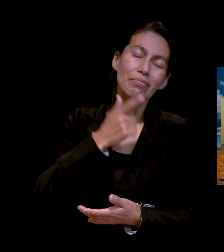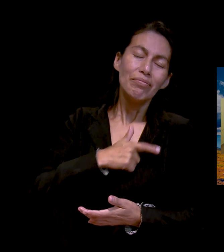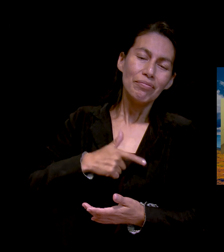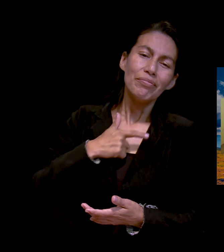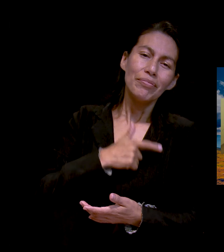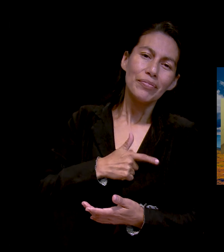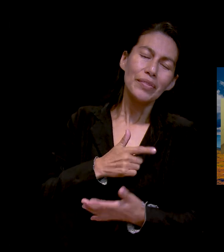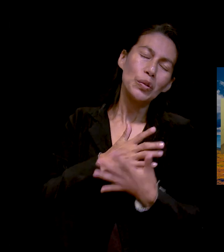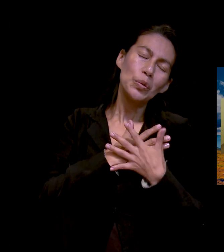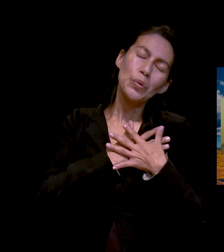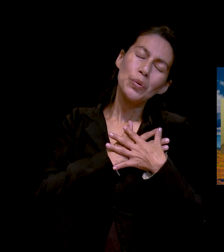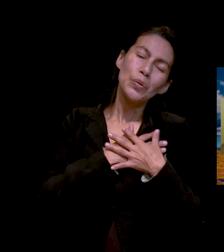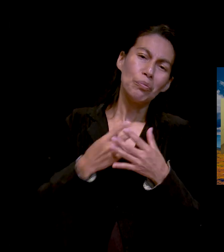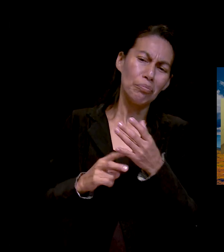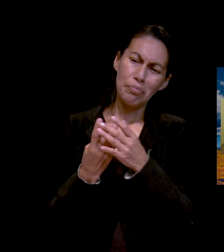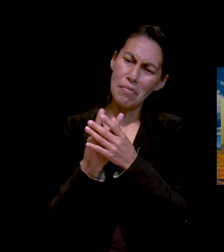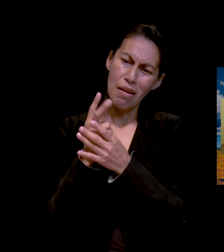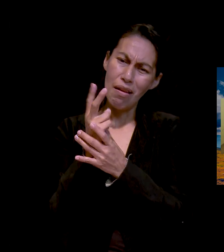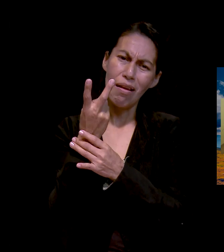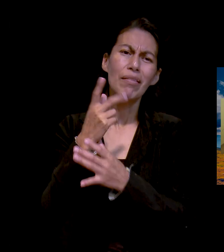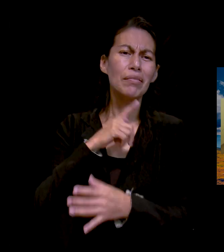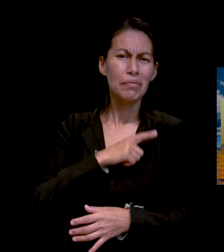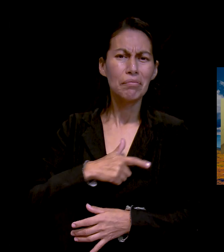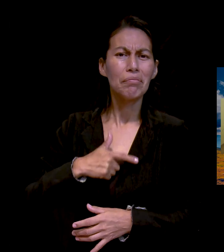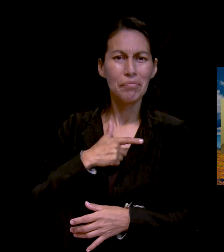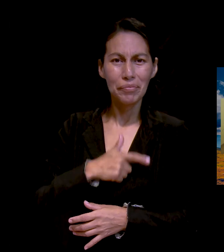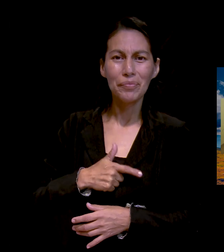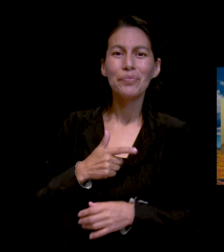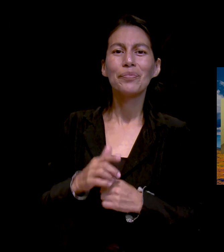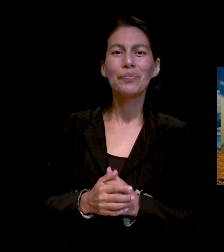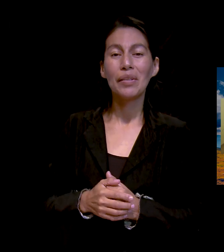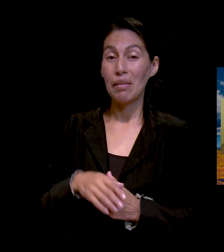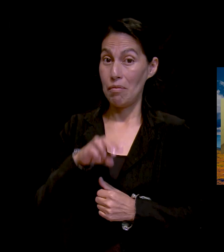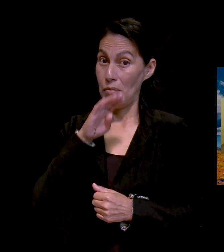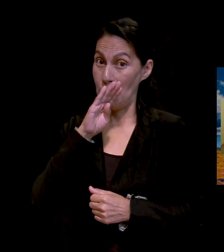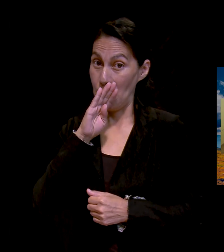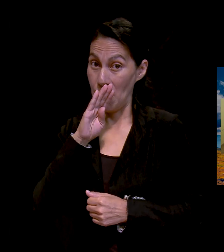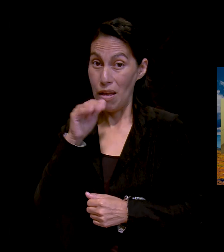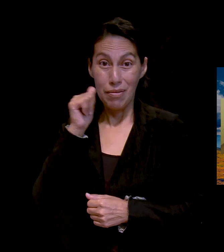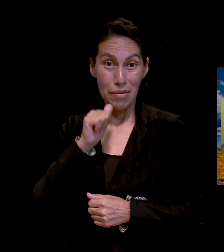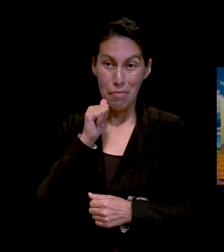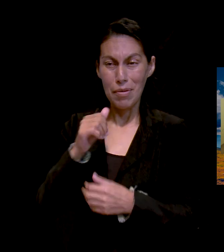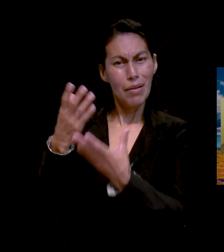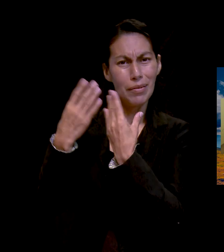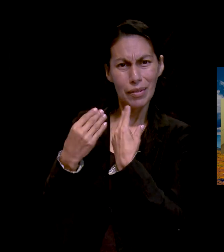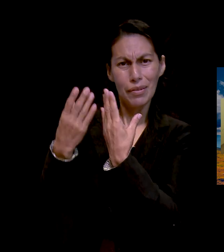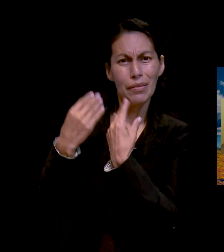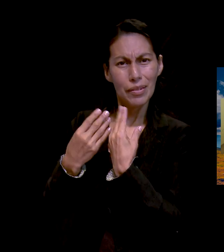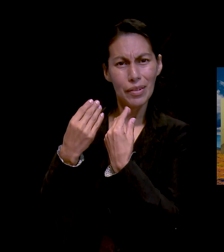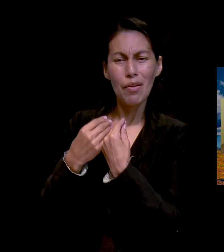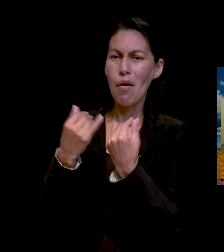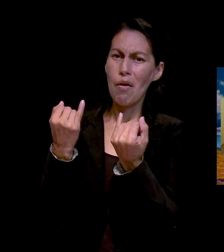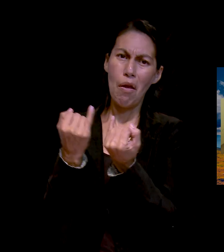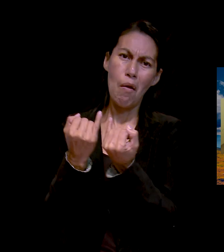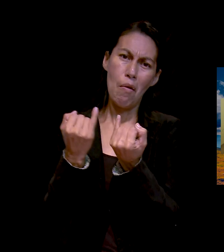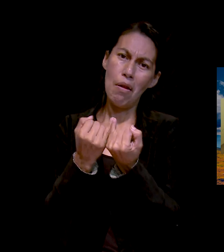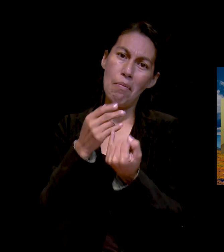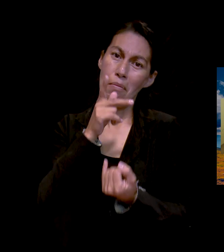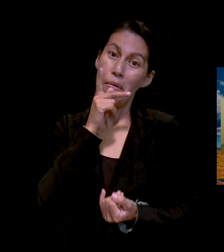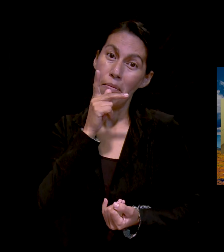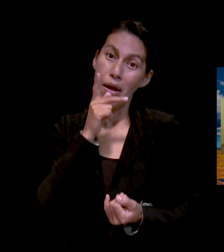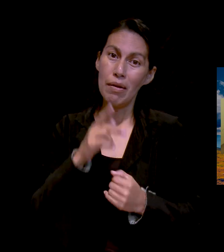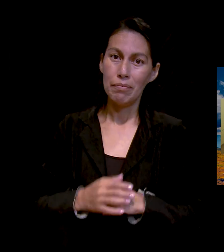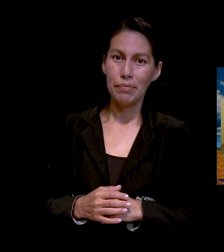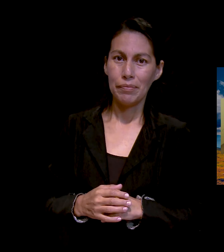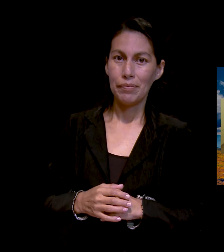mi mamá siempre nos inculcó eso. Y claro, pues mi papá, pues también, digámoslo así, porque decía, lo que